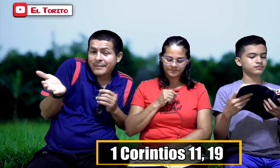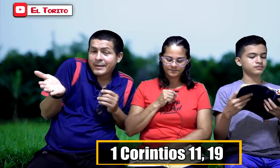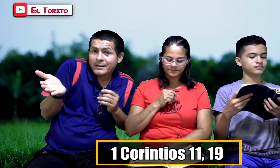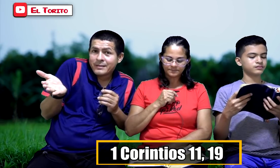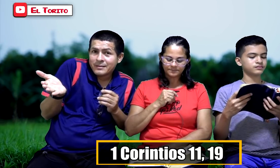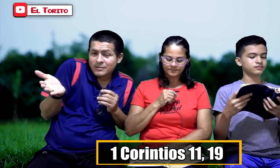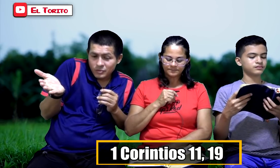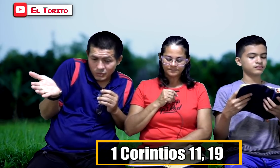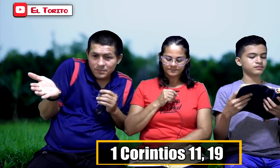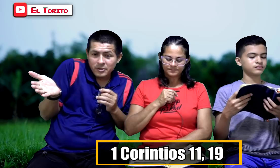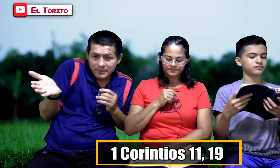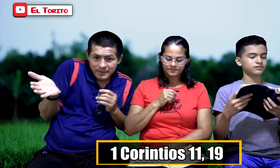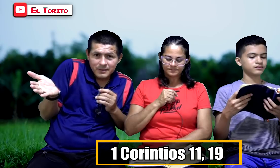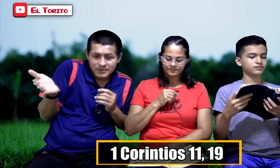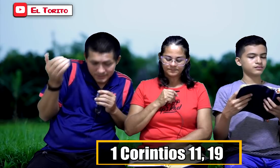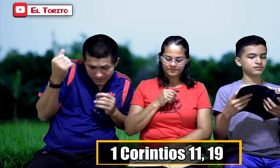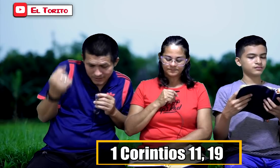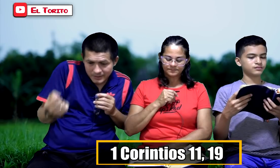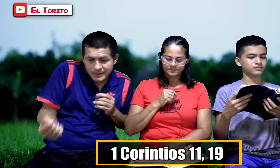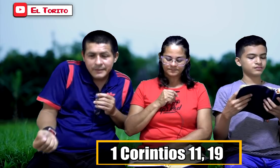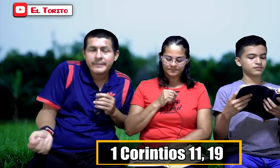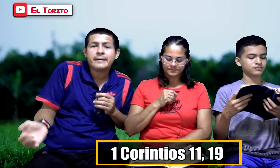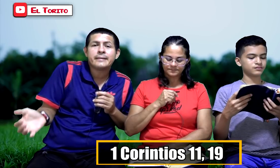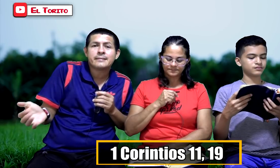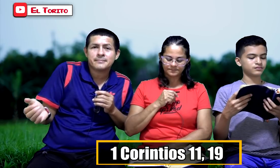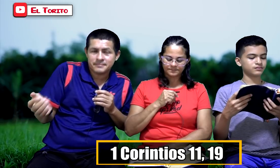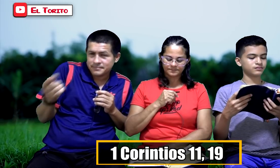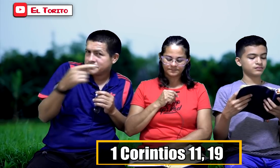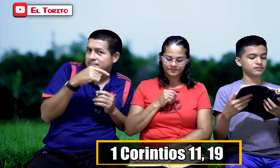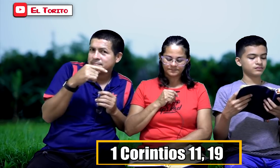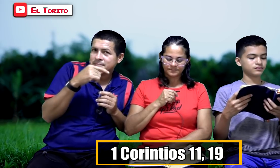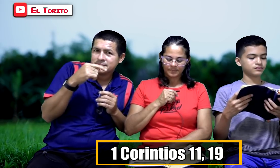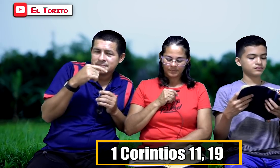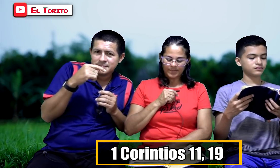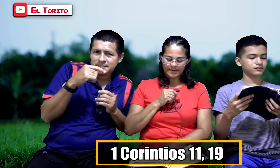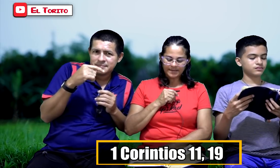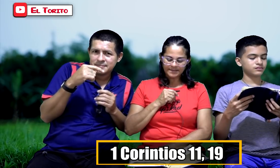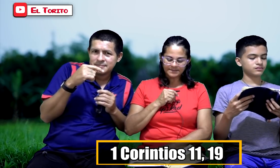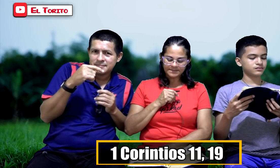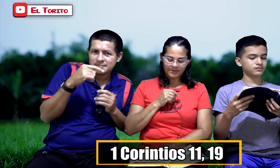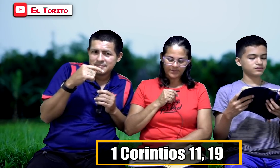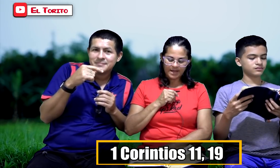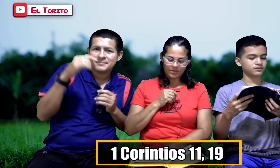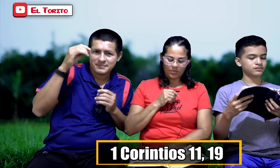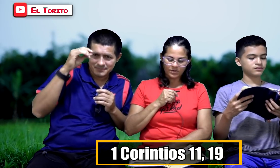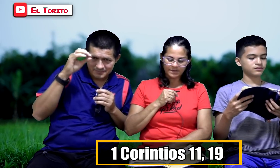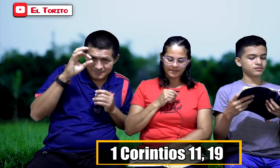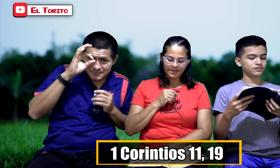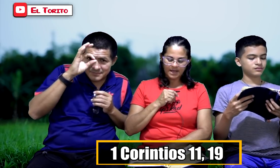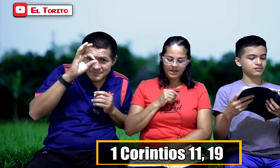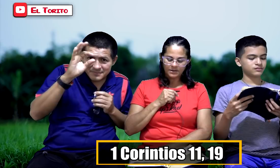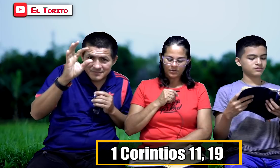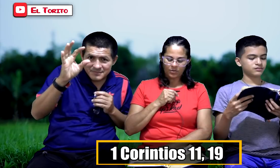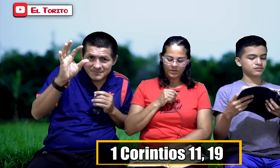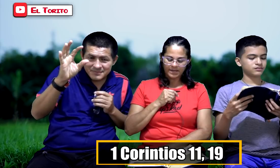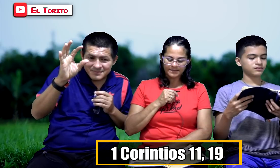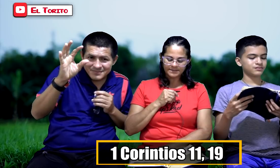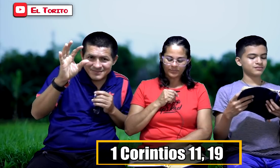haber, grupos rebeldes, tiene que haber. Para que así se vea con claridad con quién se